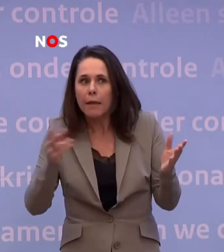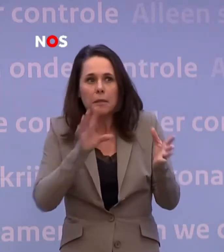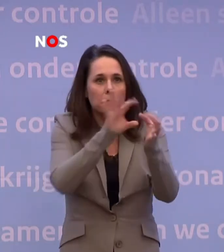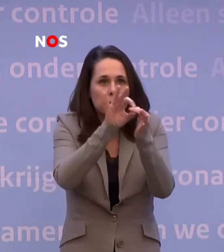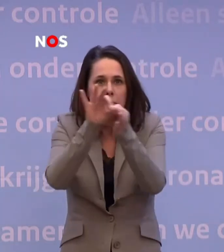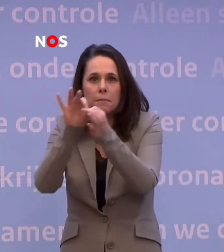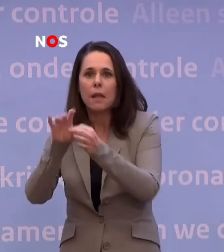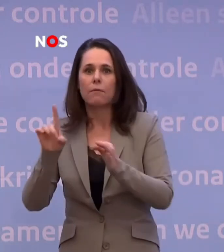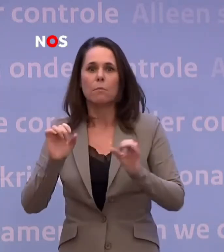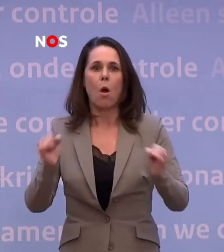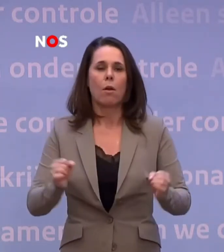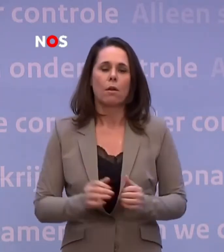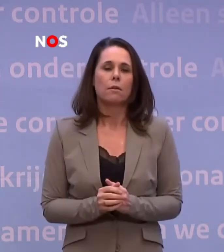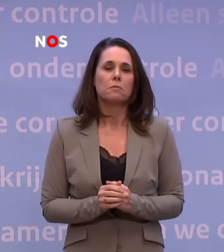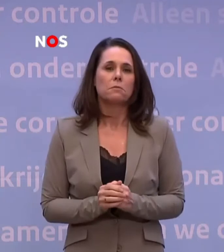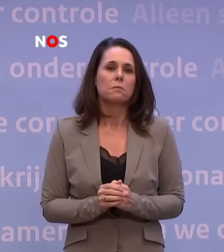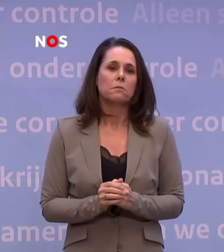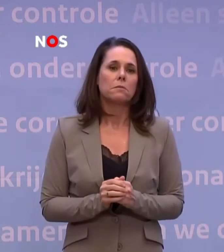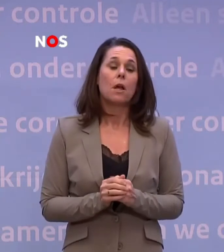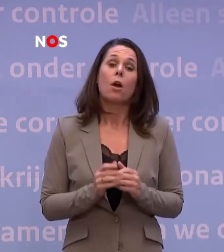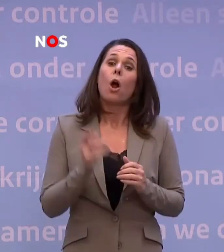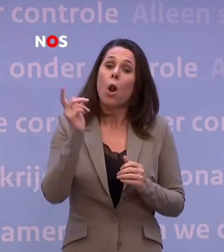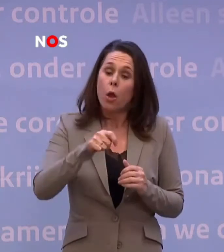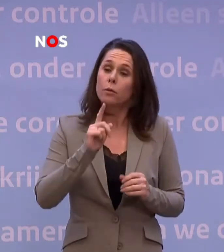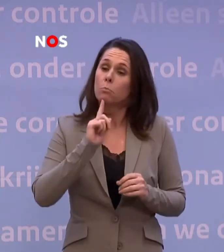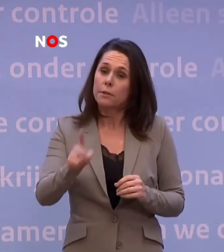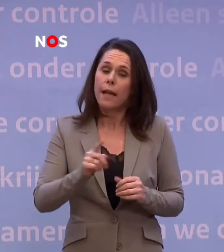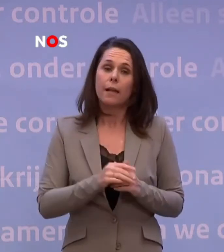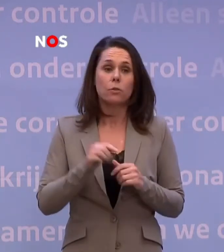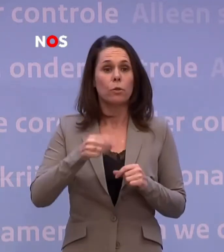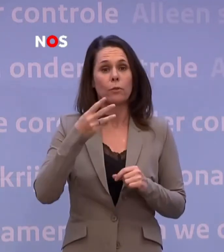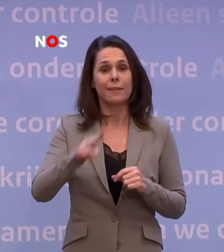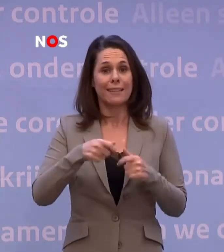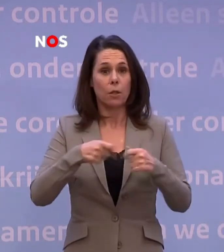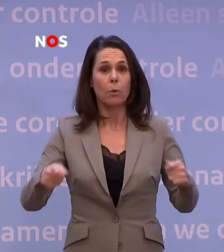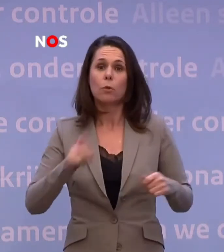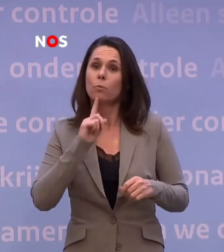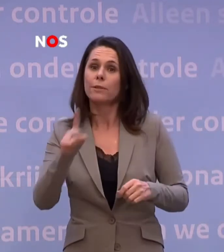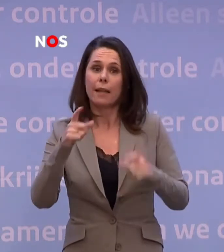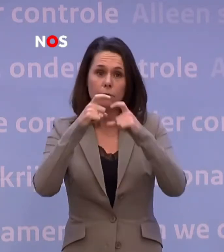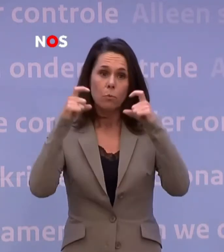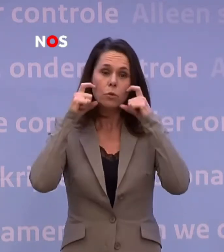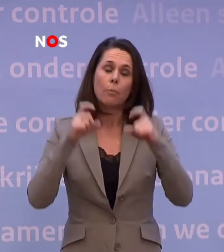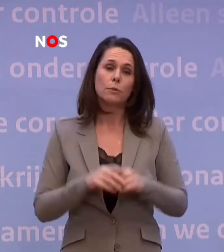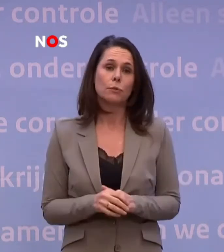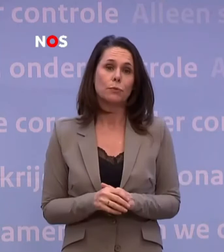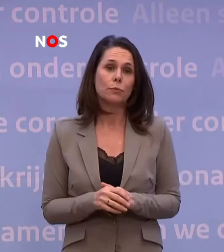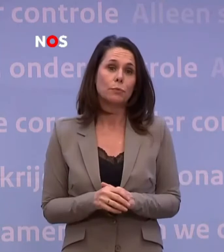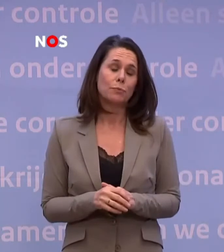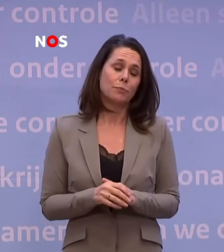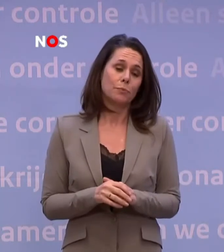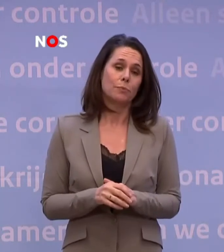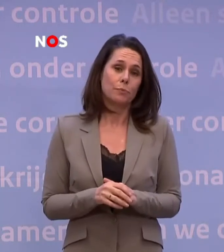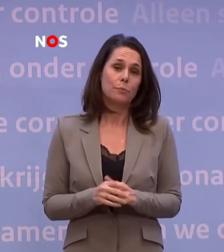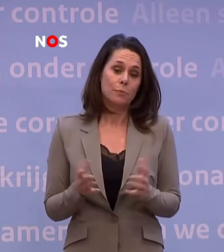zich aandienen. Het lukt behoorlijk om orders te plaatsen. Er is voor dik 30 miljoen een orders geplaatst... ...bevolgd over mondkapjes. Maar